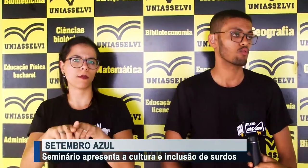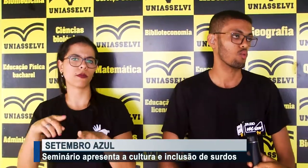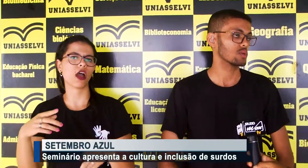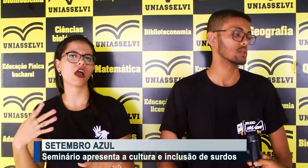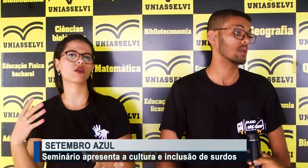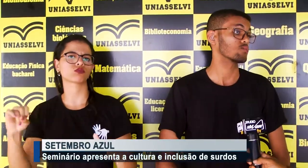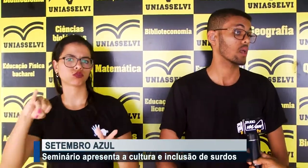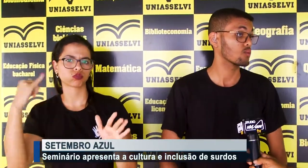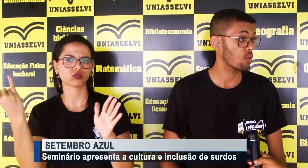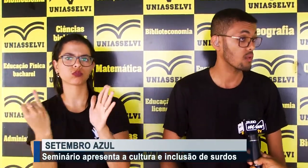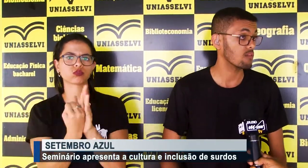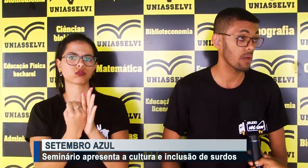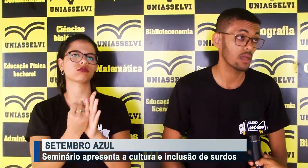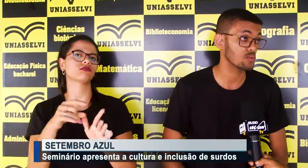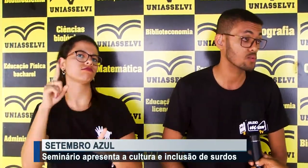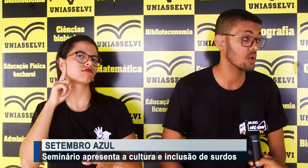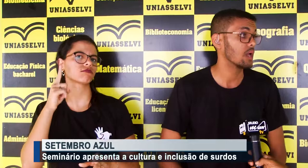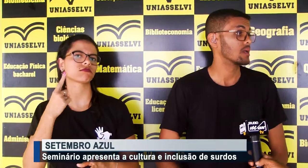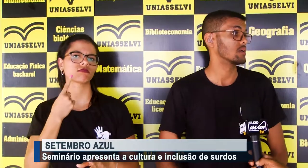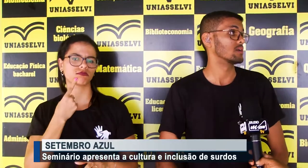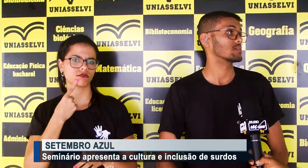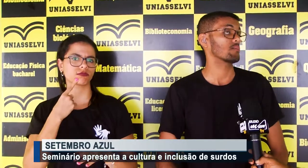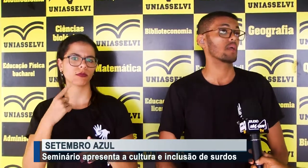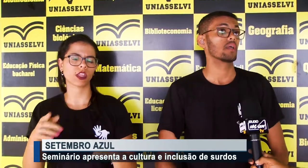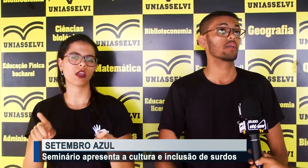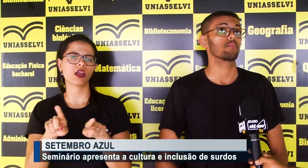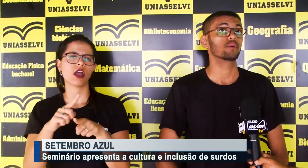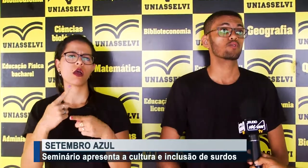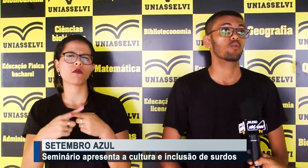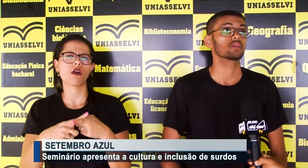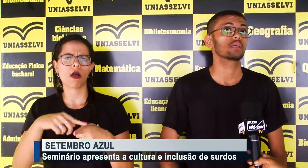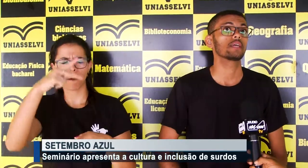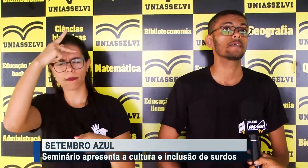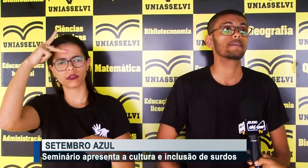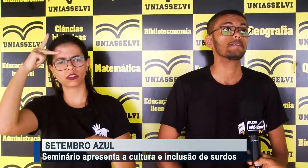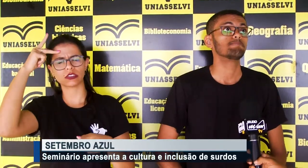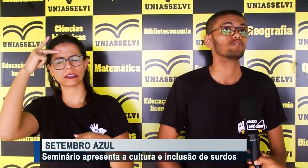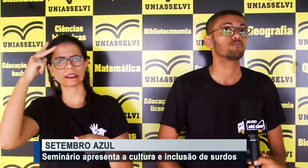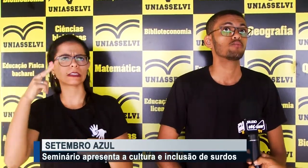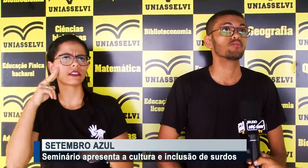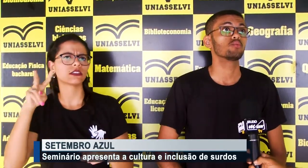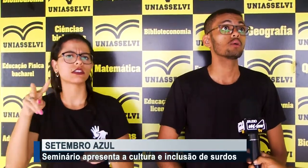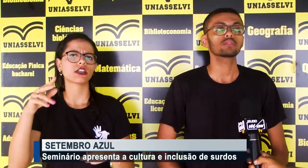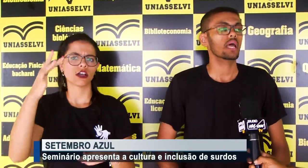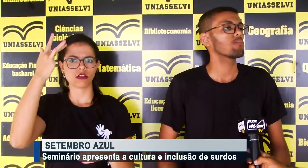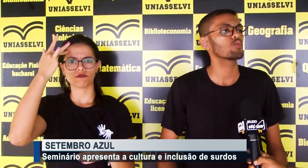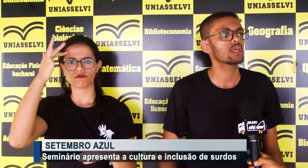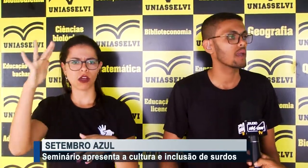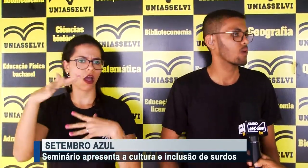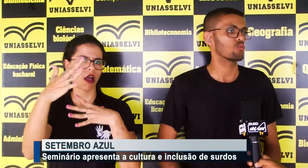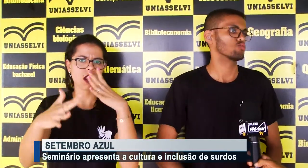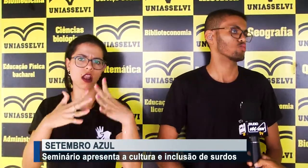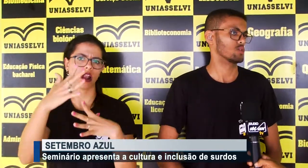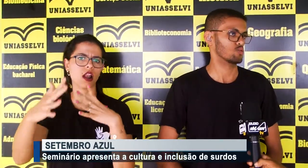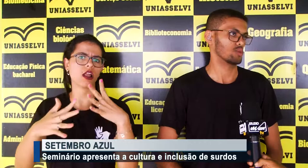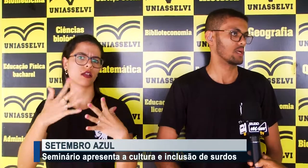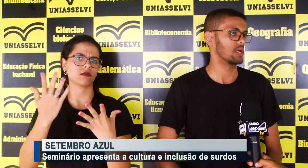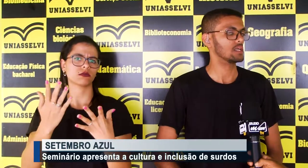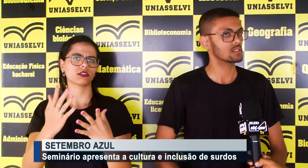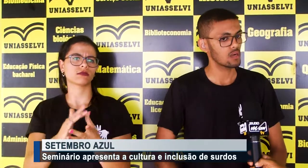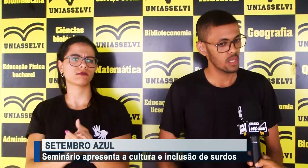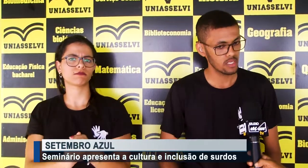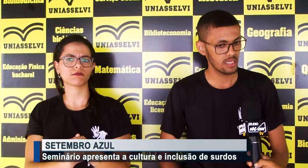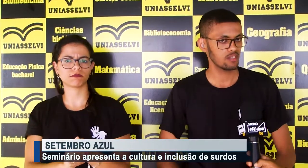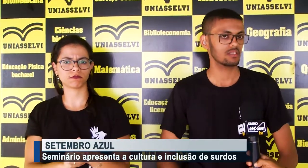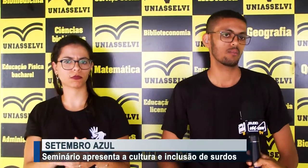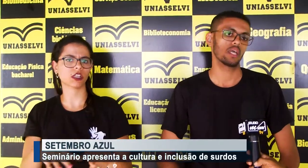muitas pessoas que não têm conhecimento e também pessoas que não sabem o que é uma cultura surda.